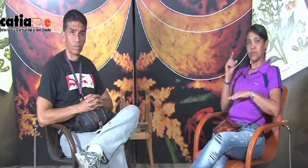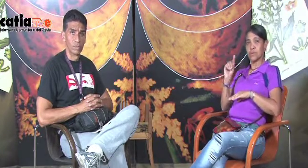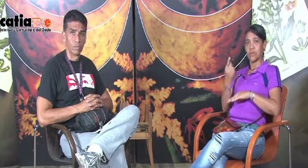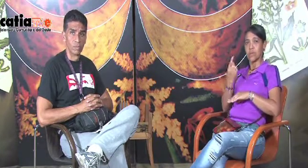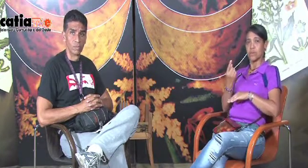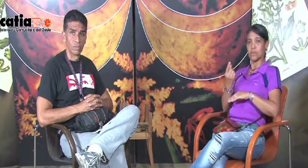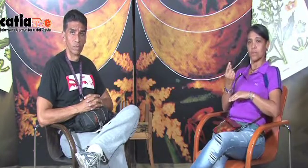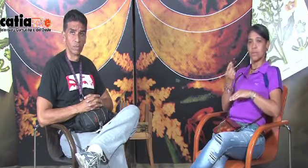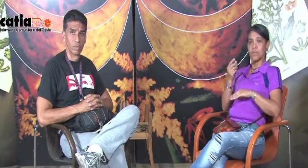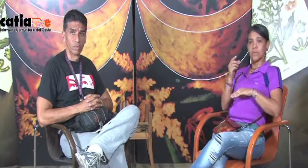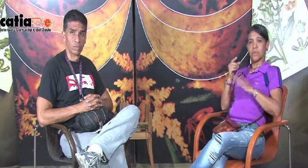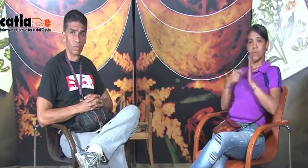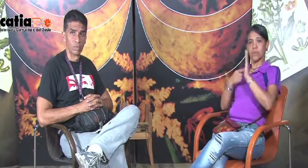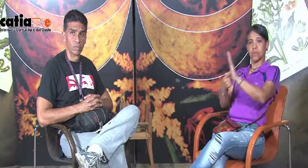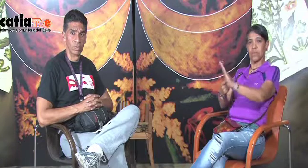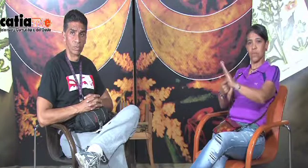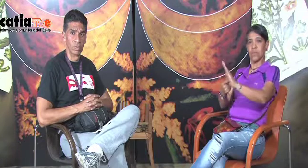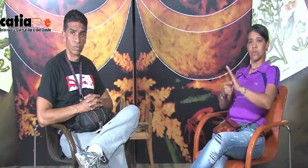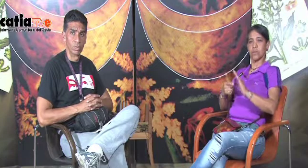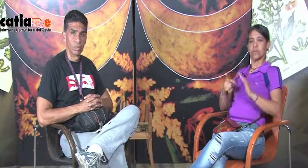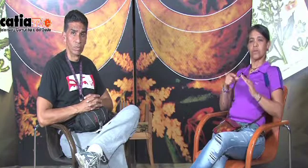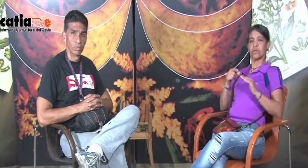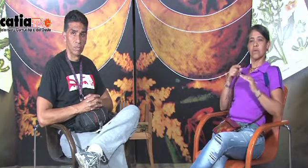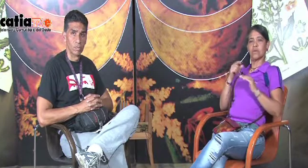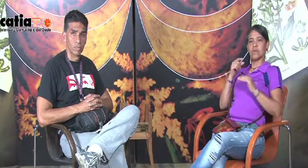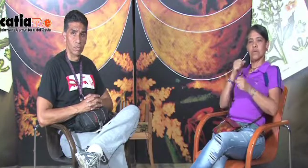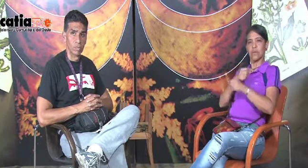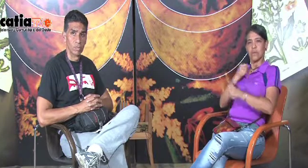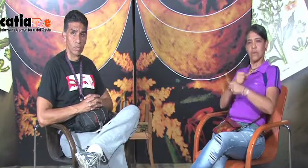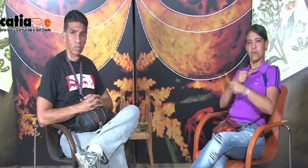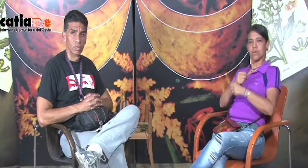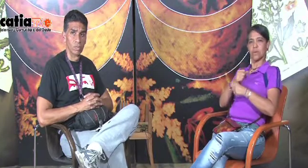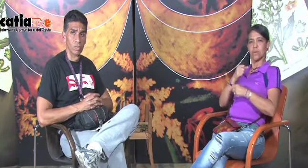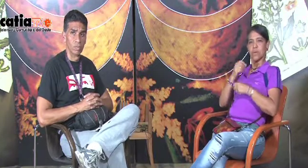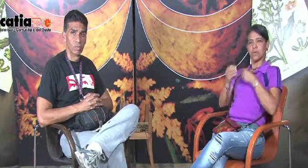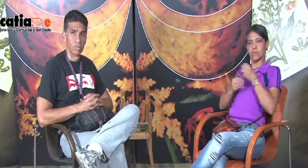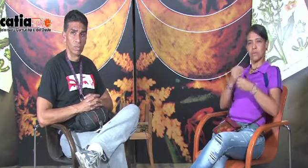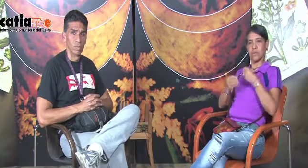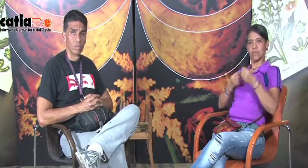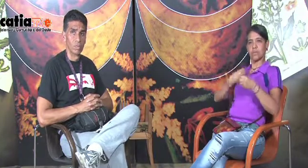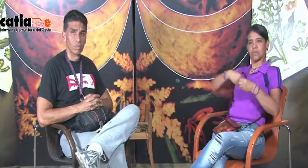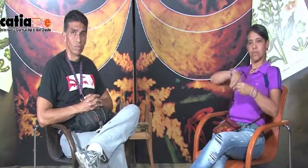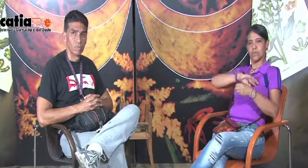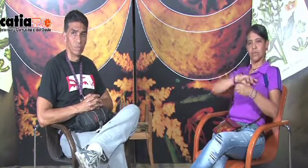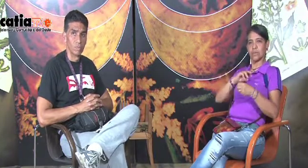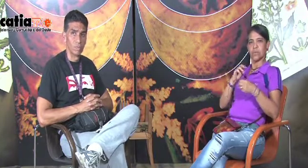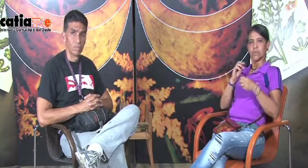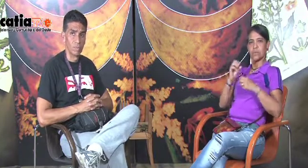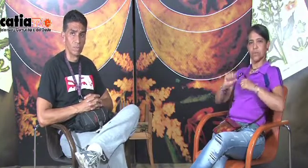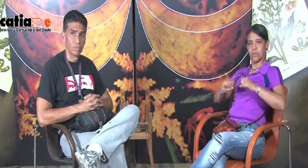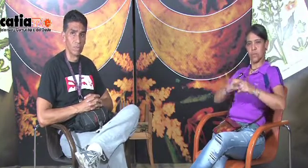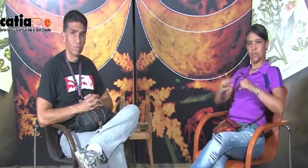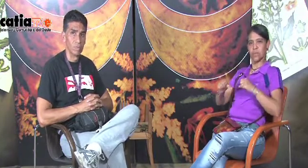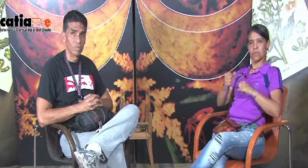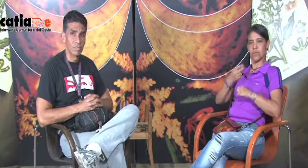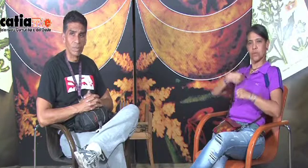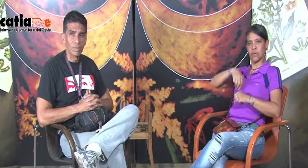que visibiliza el trabajo que hacemos nosotros como movimiento y nosotros